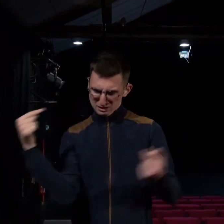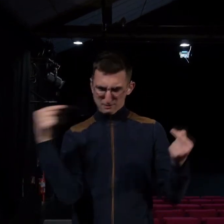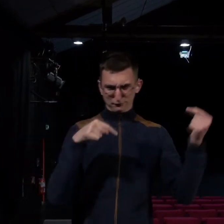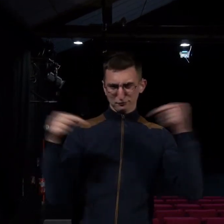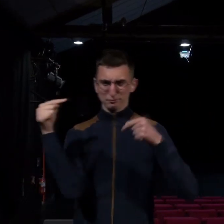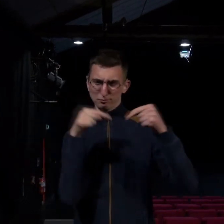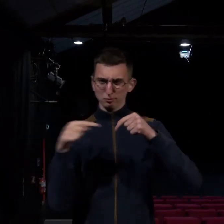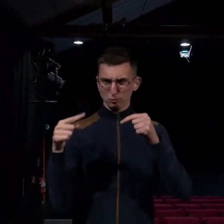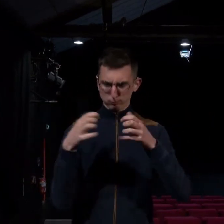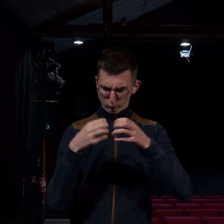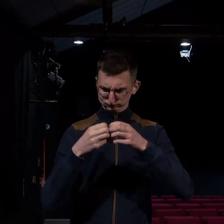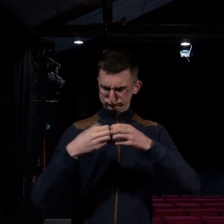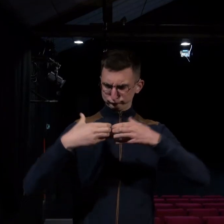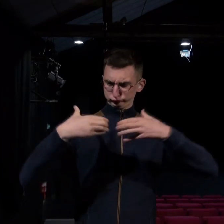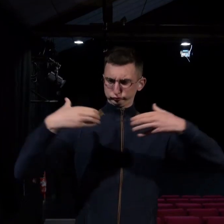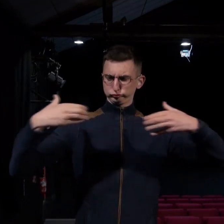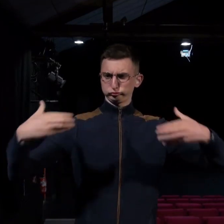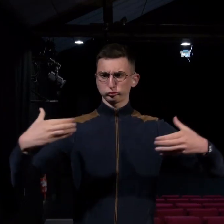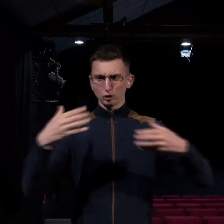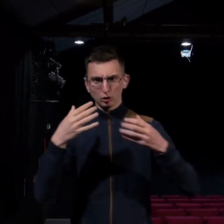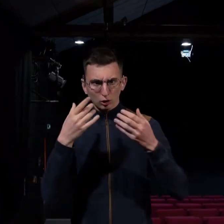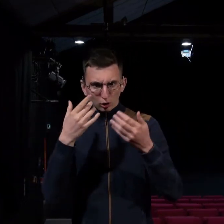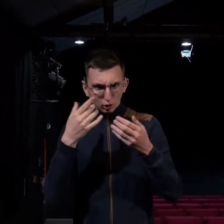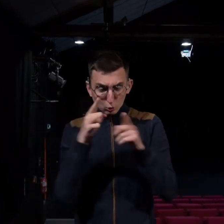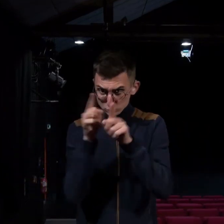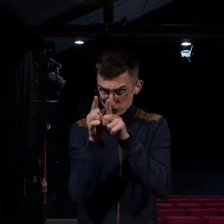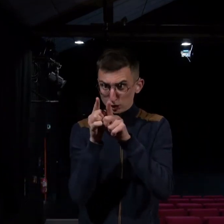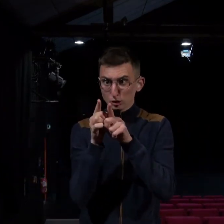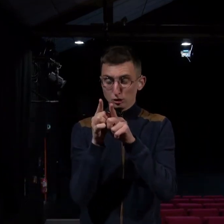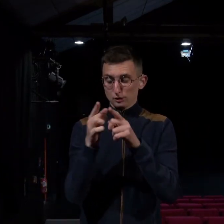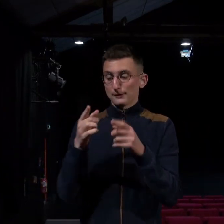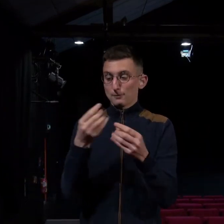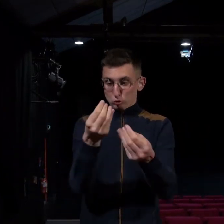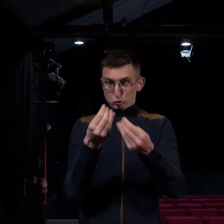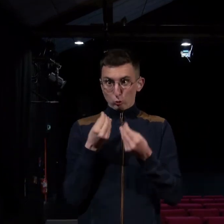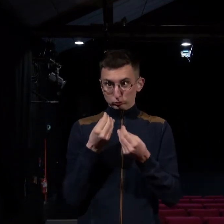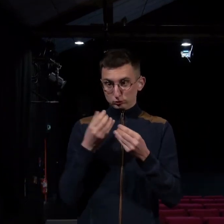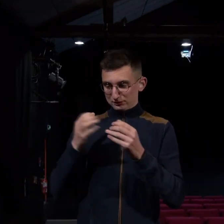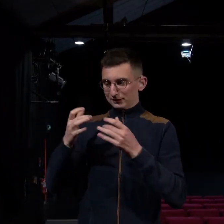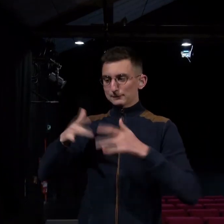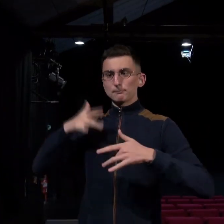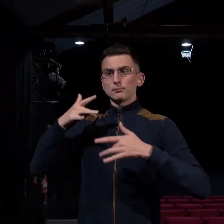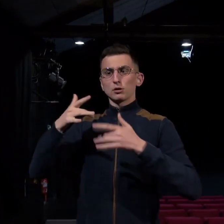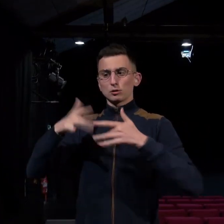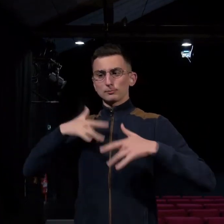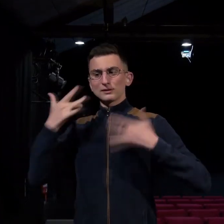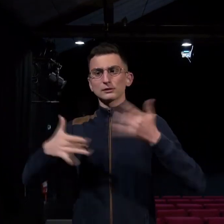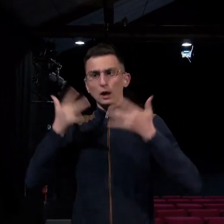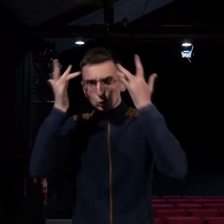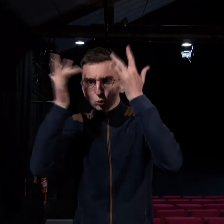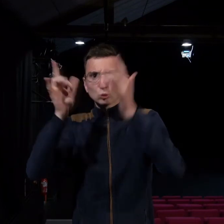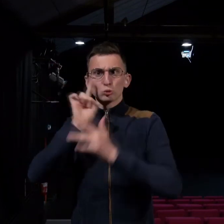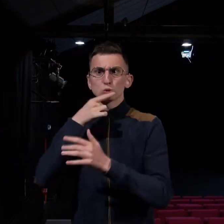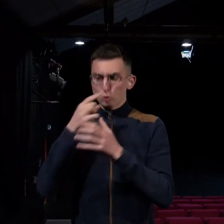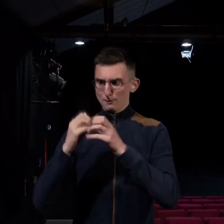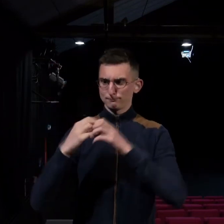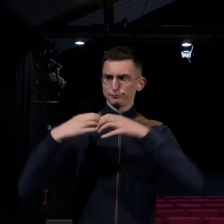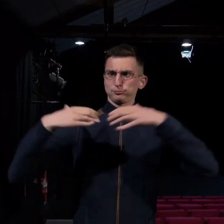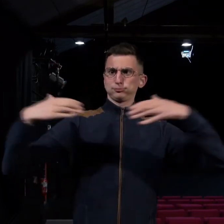ce spectacle, à venir nombreux, pour que la culture sourde soit de plus en plus visible et se